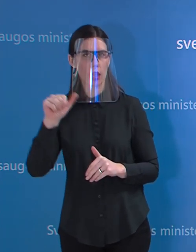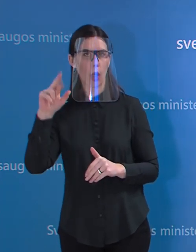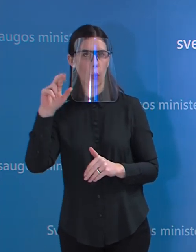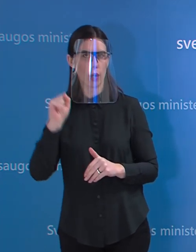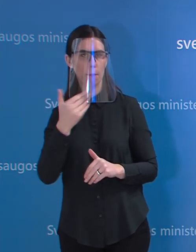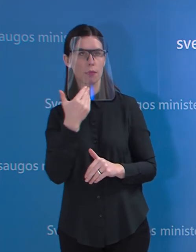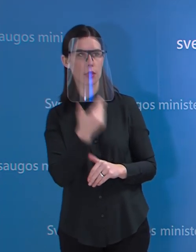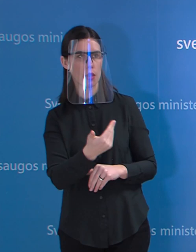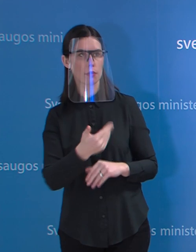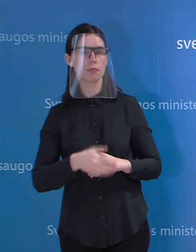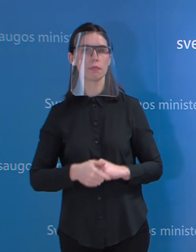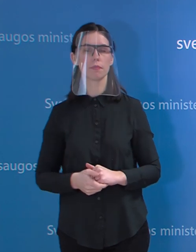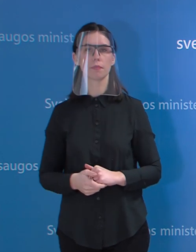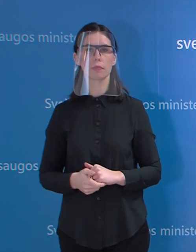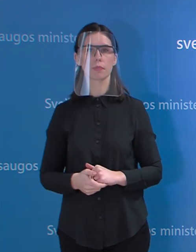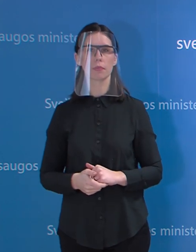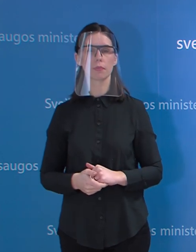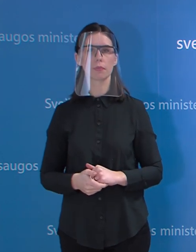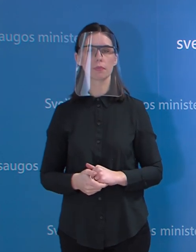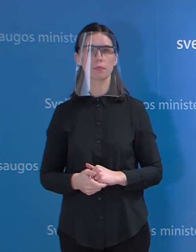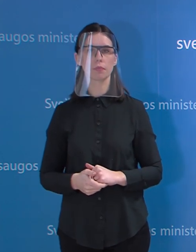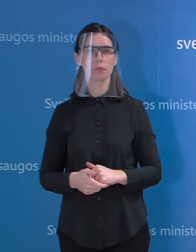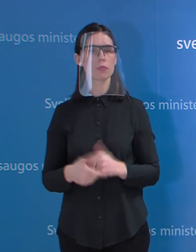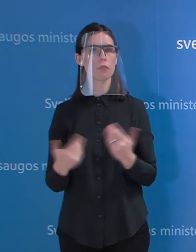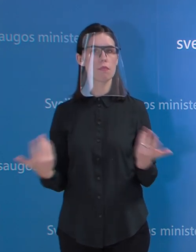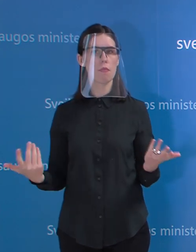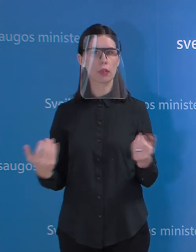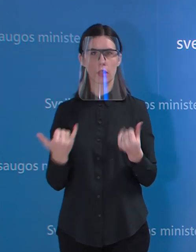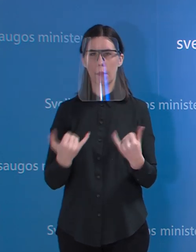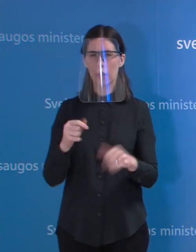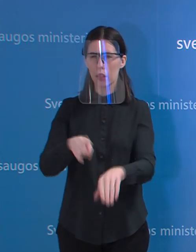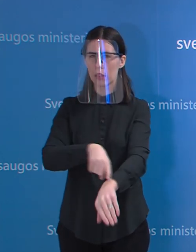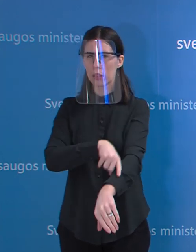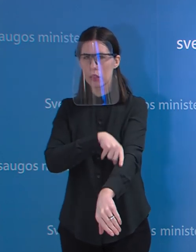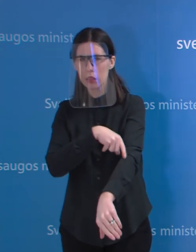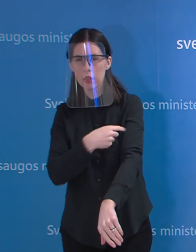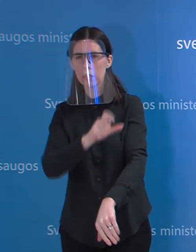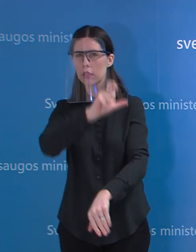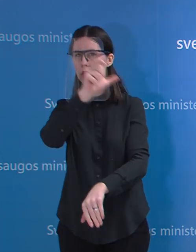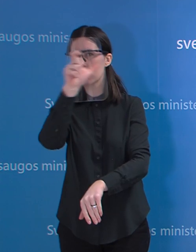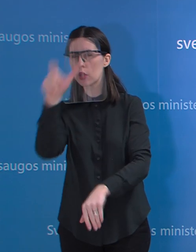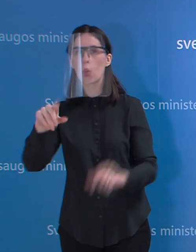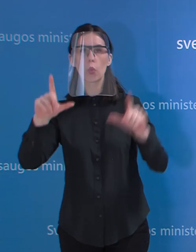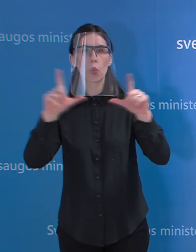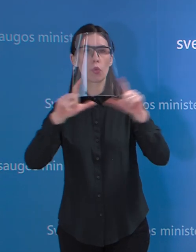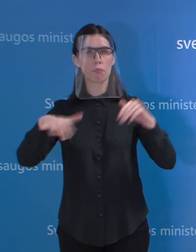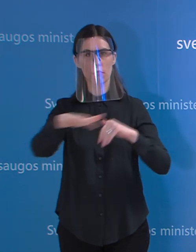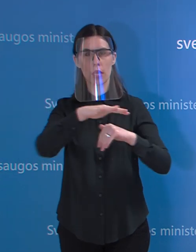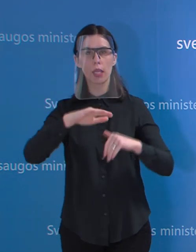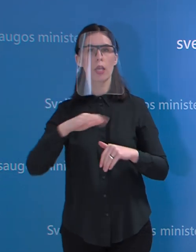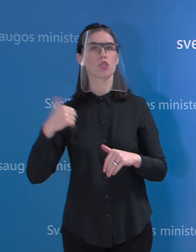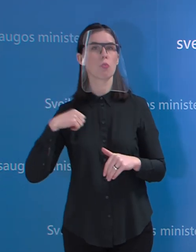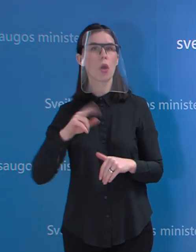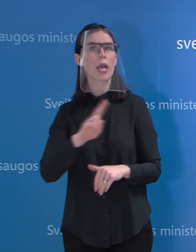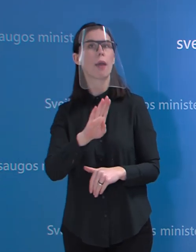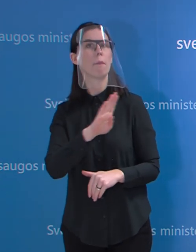gal tiesiog apibendrintai labai trumpai ir glaustai. Kodėl tiek ilgai yra tyriami ūkmergyje mirusių pacientų ėminiai, tai yra nuo 24